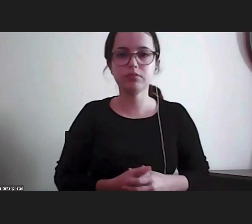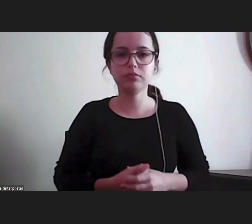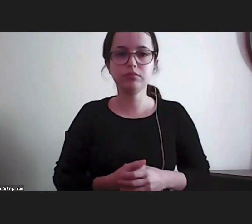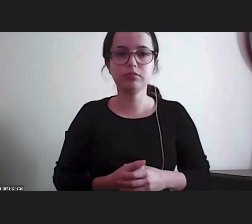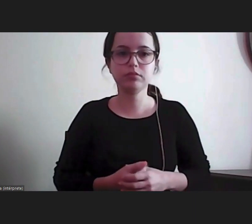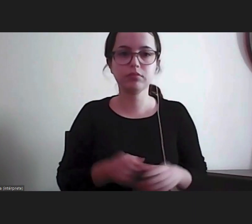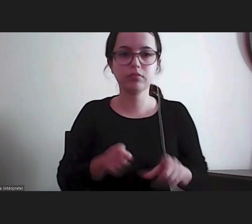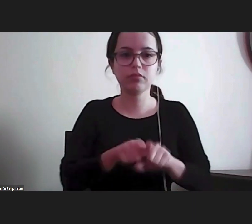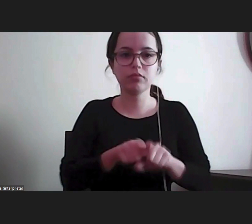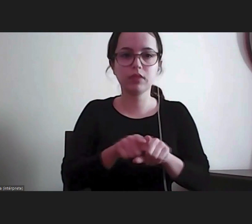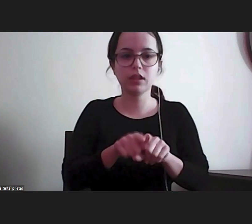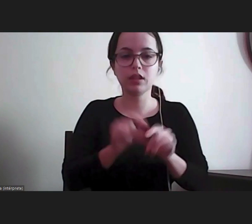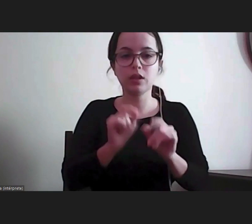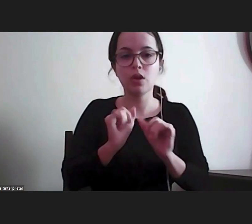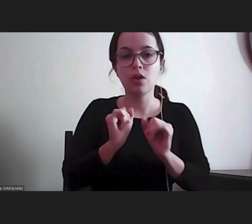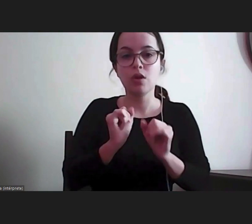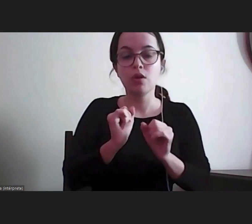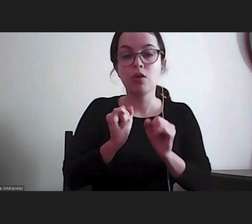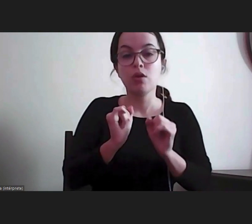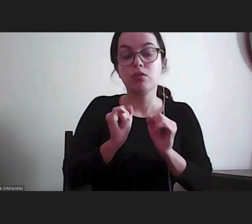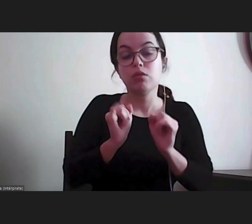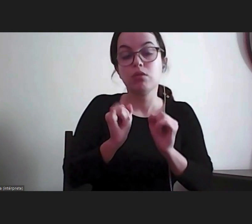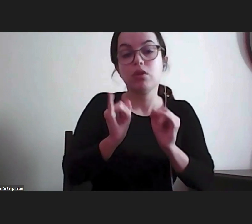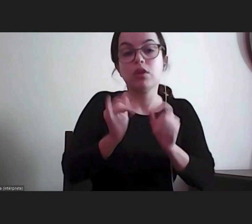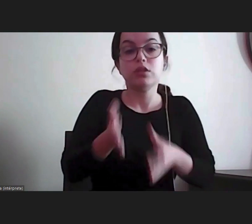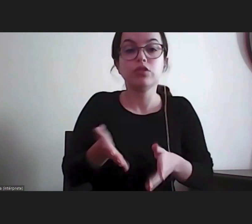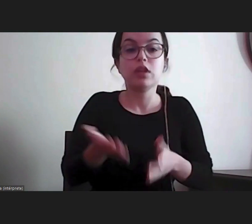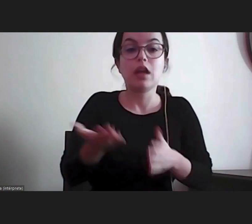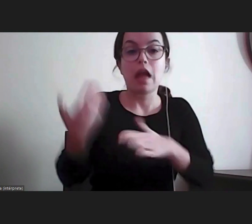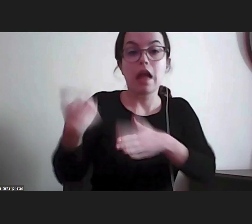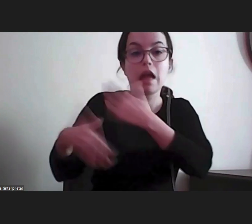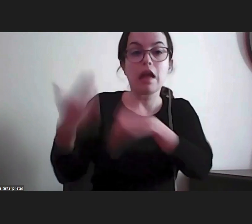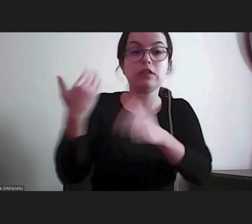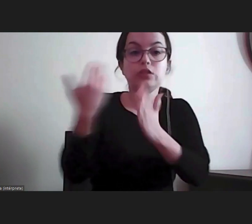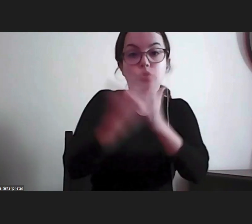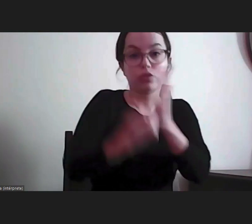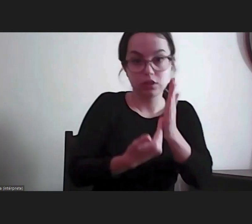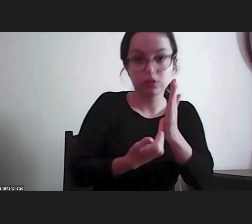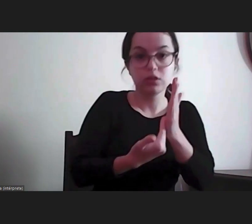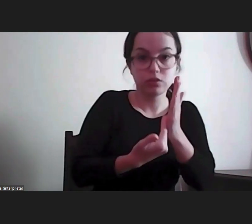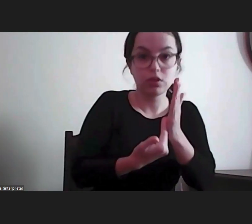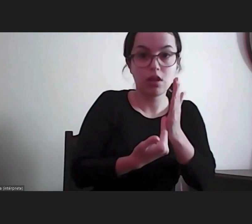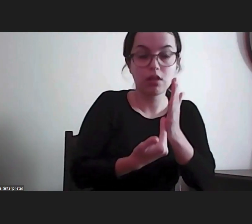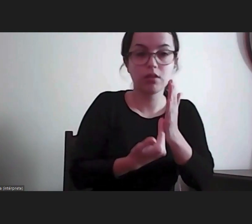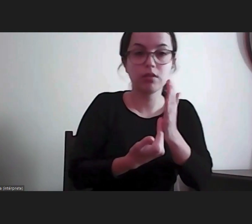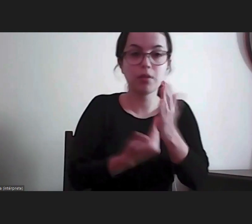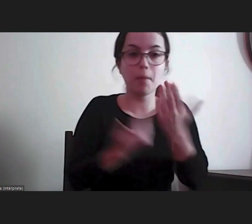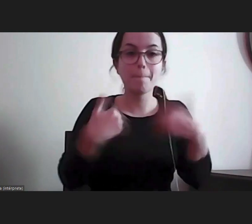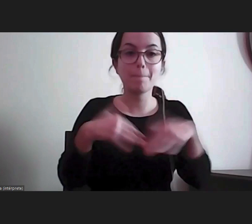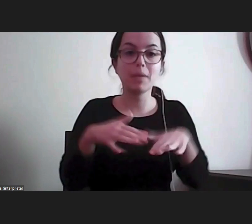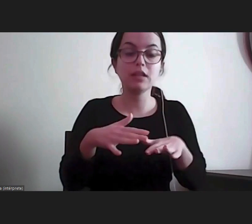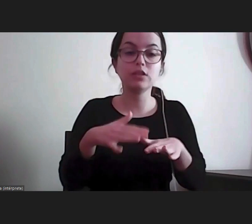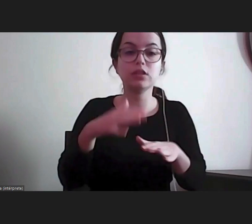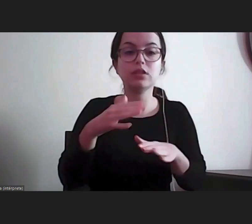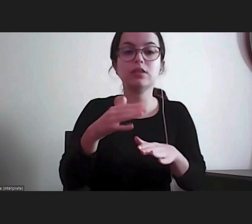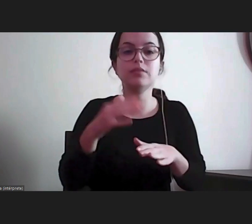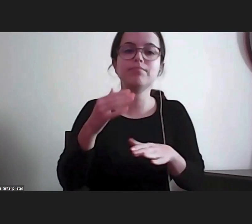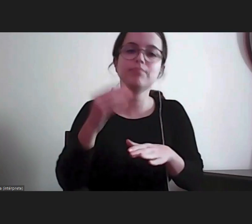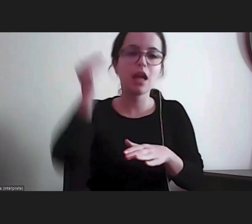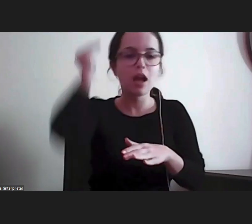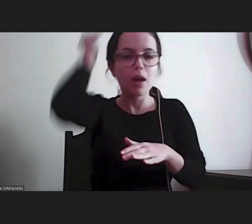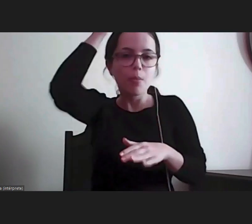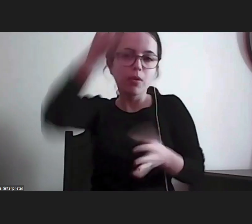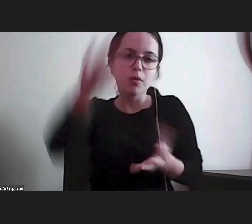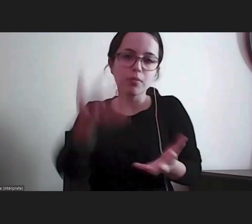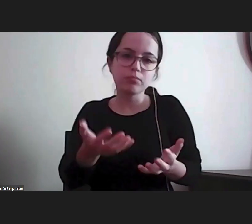uma gênese, portanto, pré-constitucional. E que a Constituição da República acolhe. Não queria, por